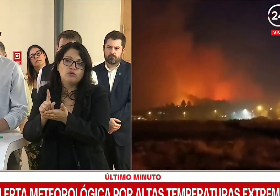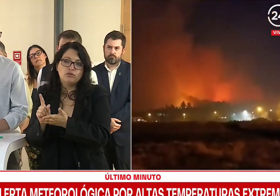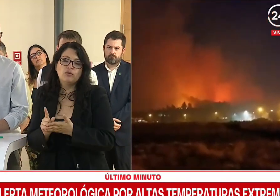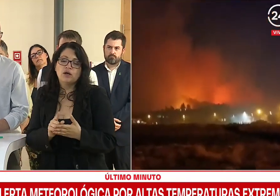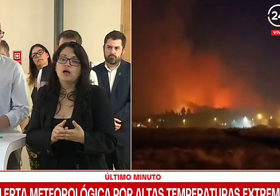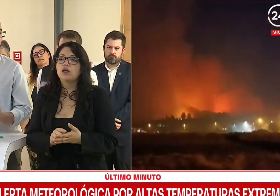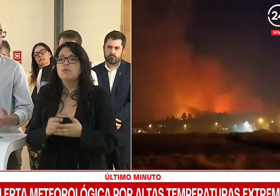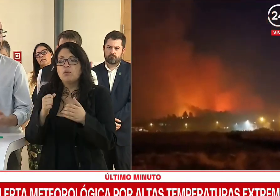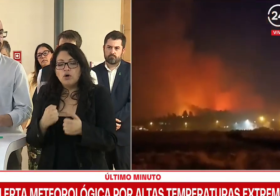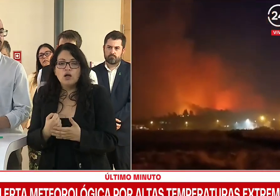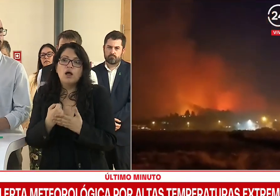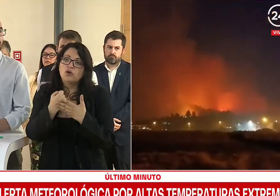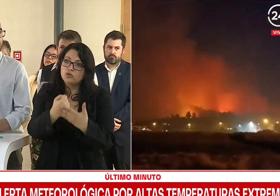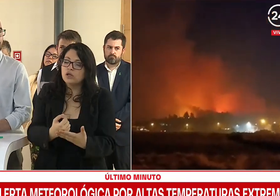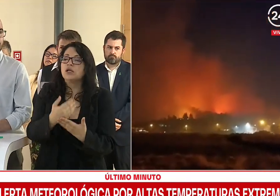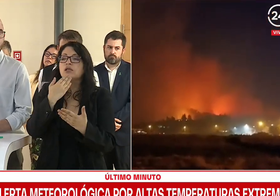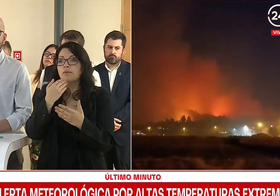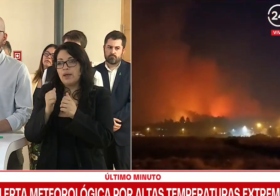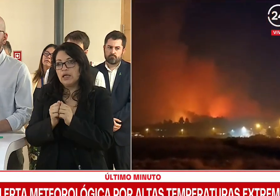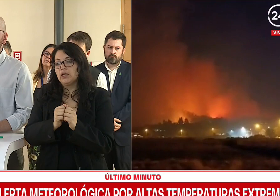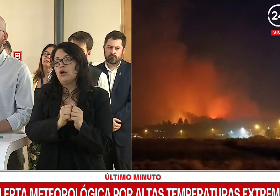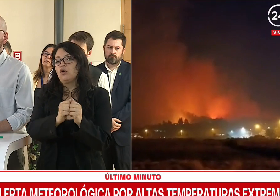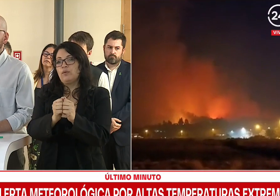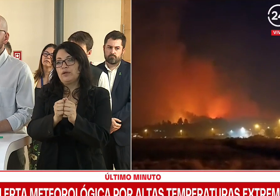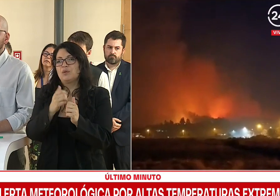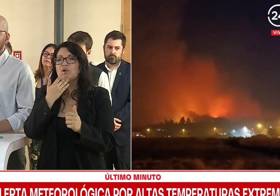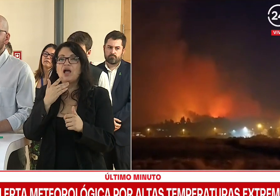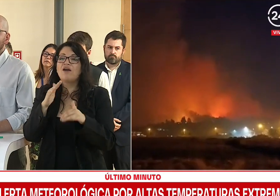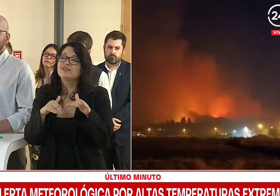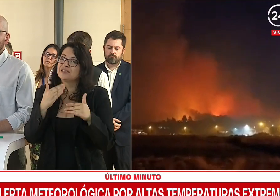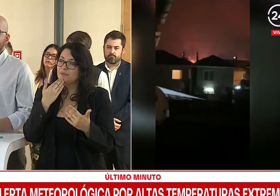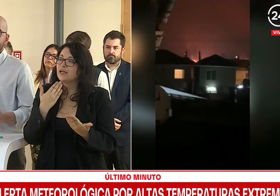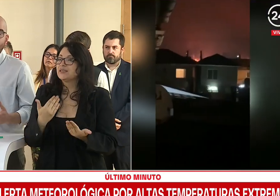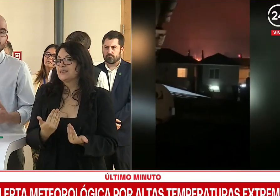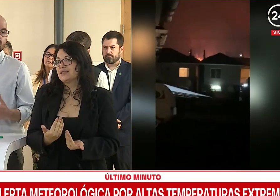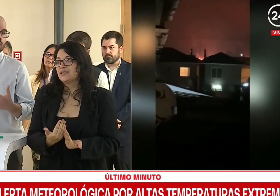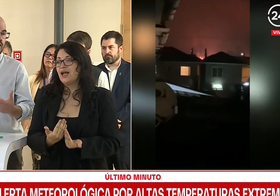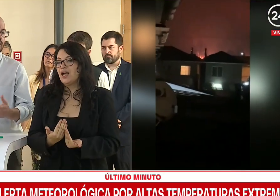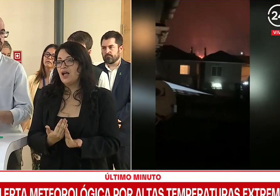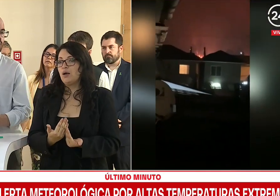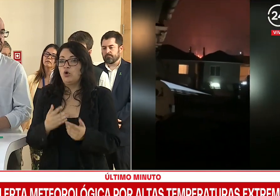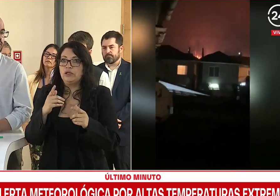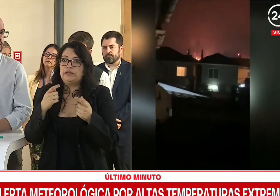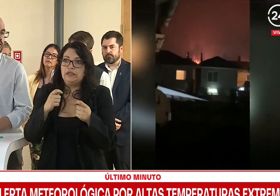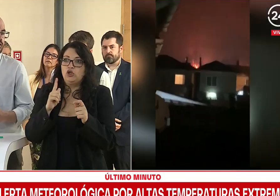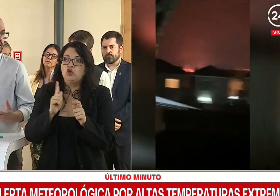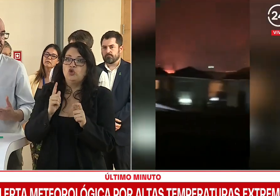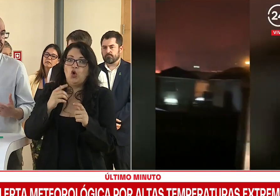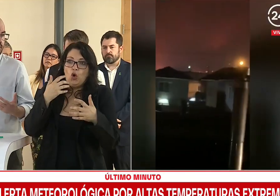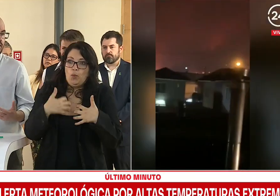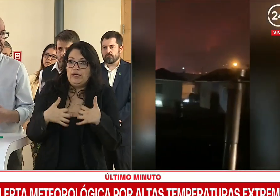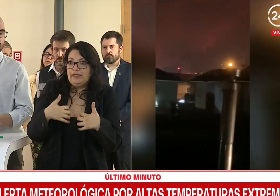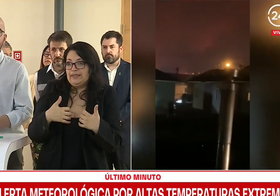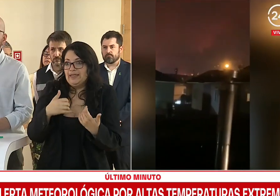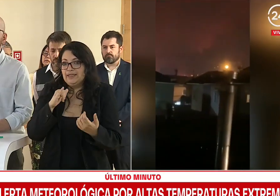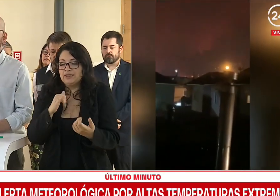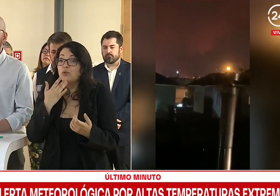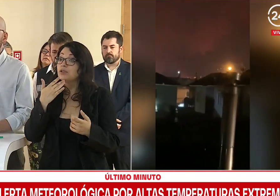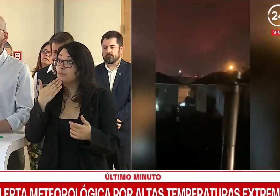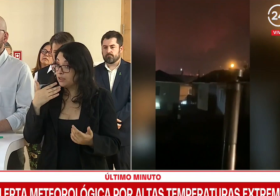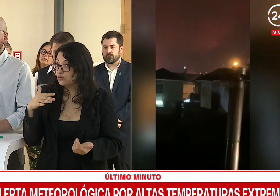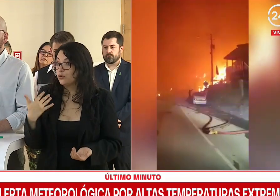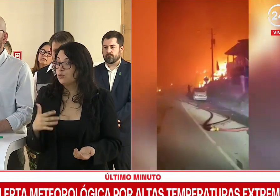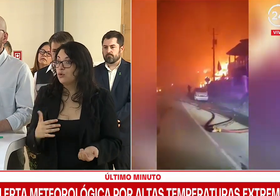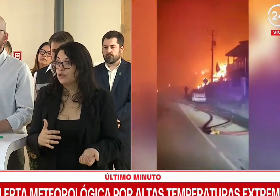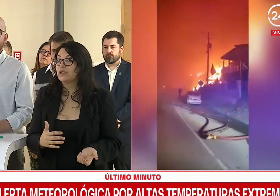colaborar y también acompañar, que muchas veces es necesario, sin estorbar probablemente, que es también algo muy